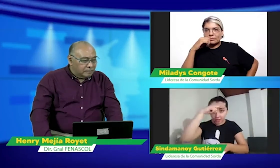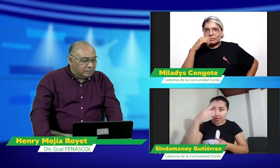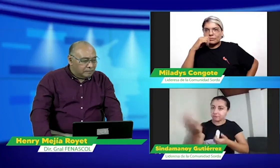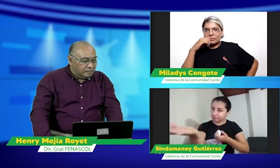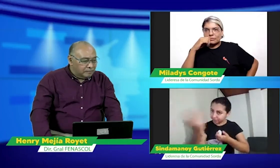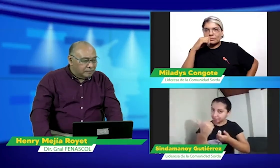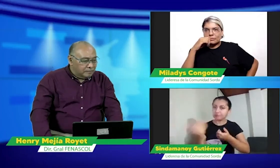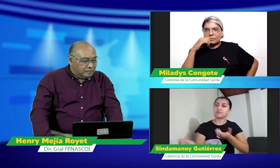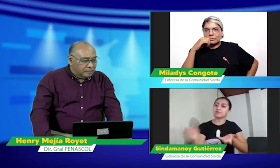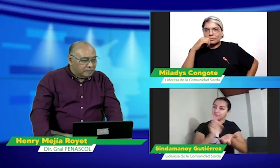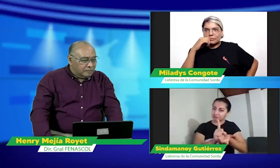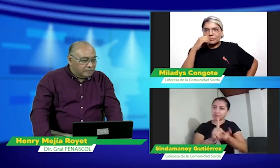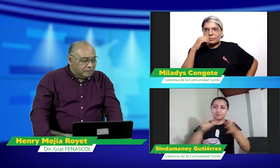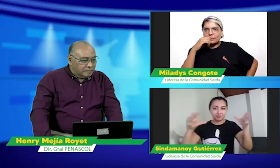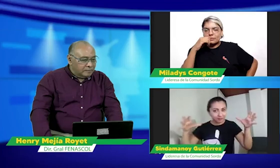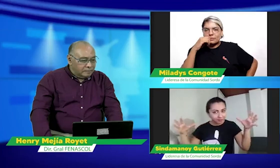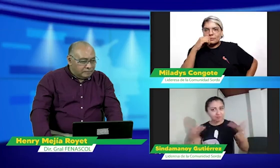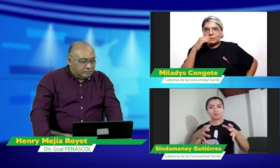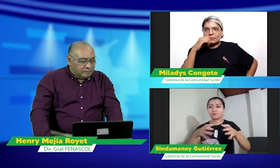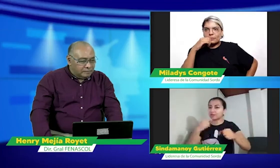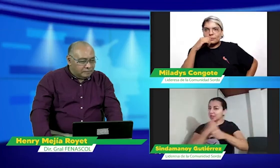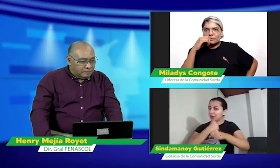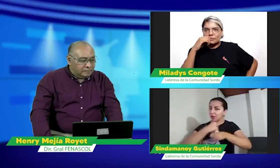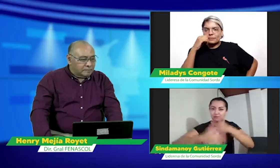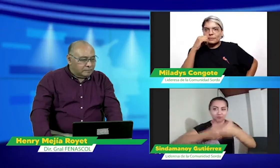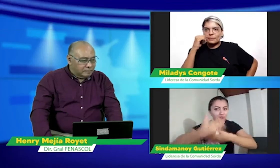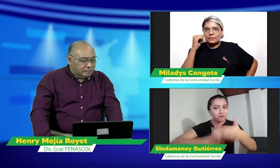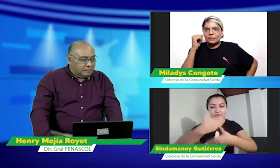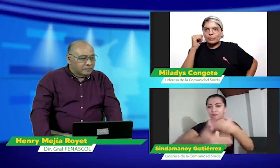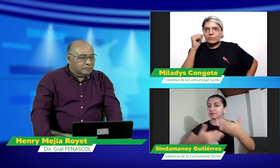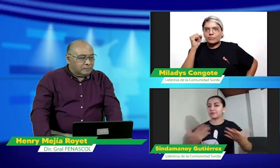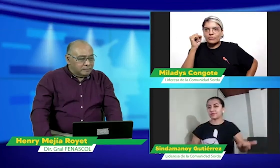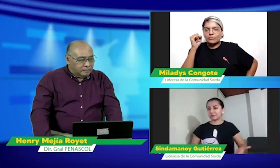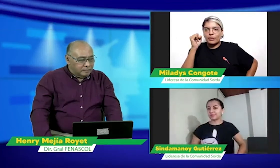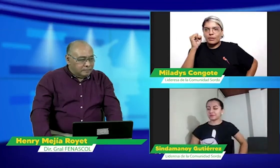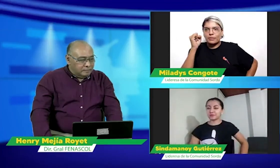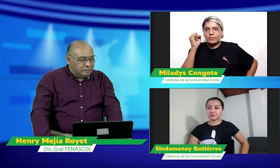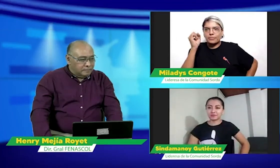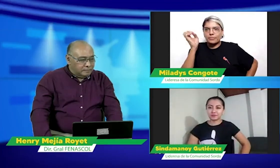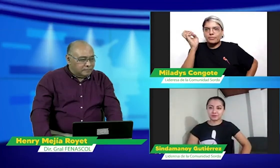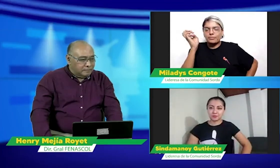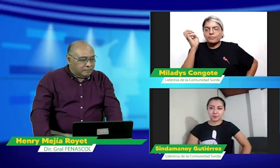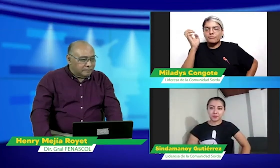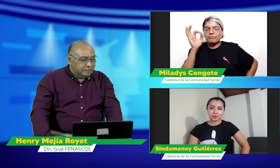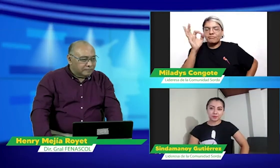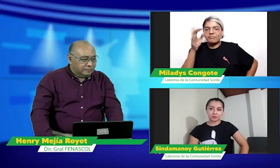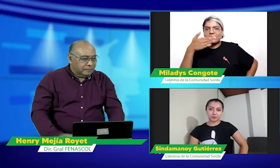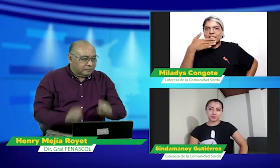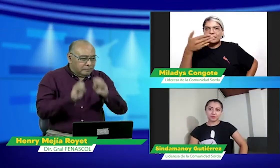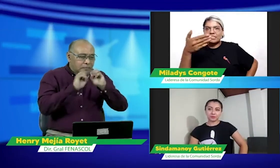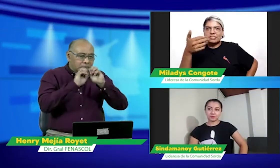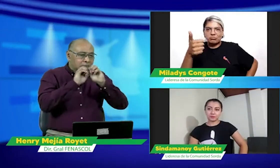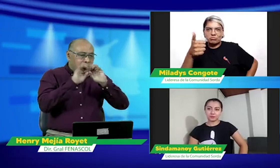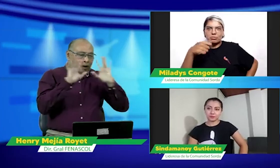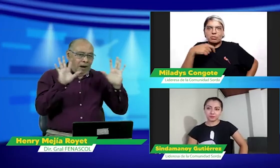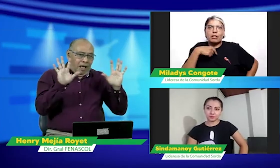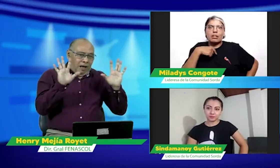un compromiso un compromiso o invitar también a Miladis a ser parte de ese colectivo y trabajar en conjunto junto con la federación